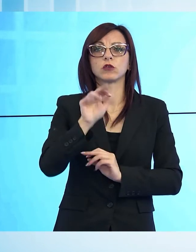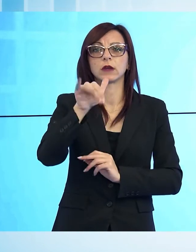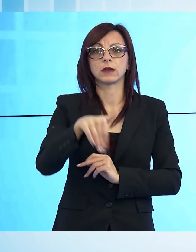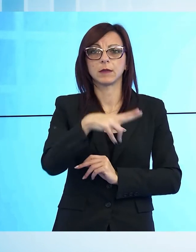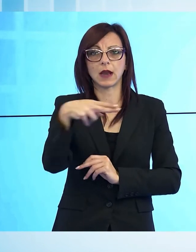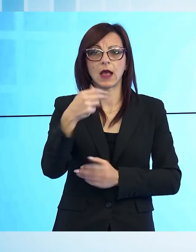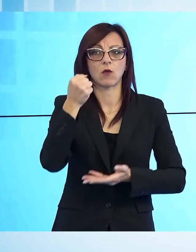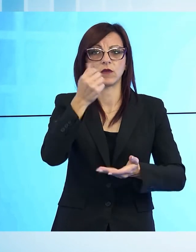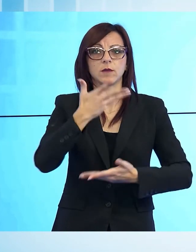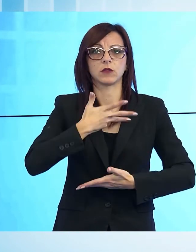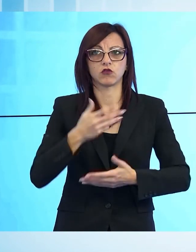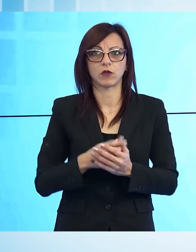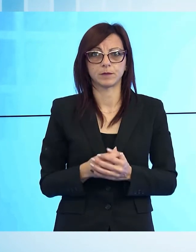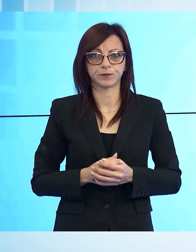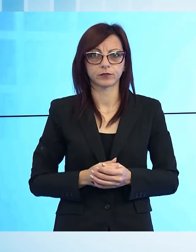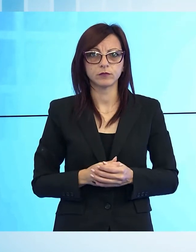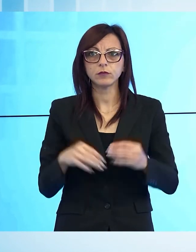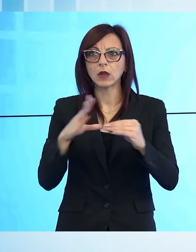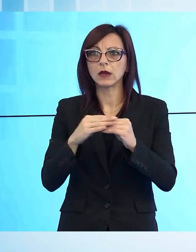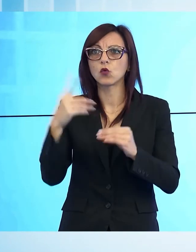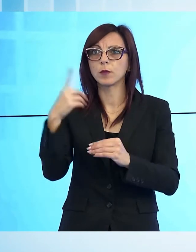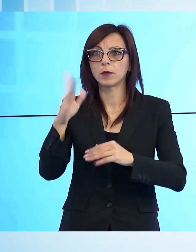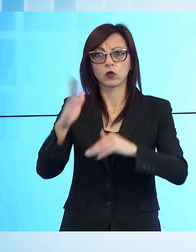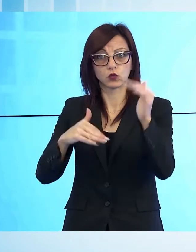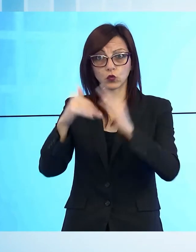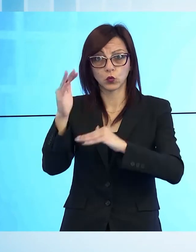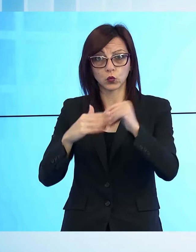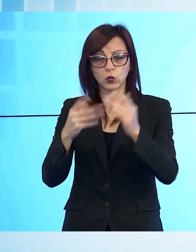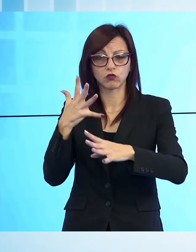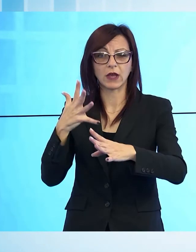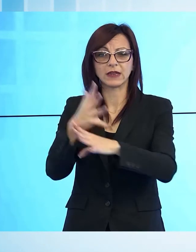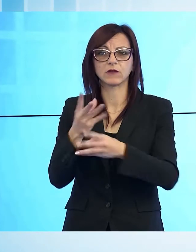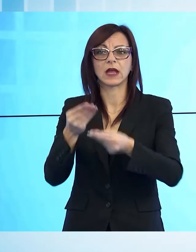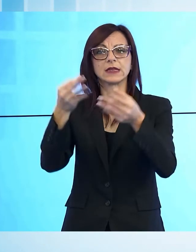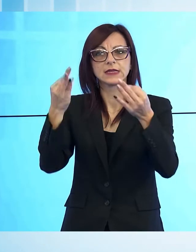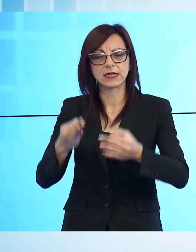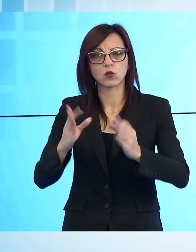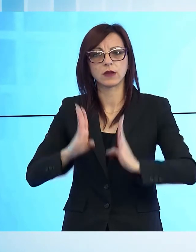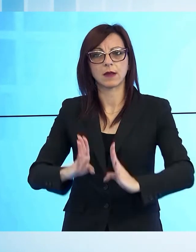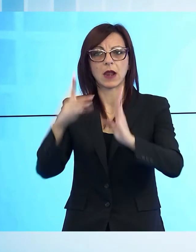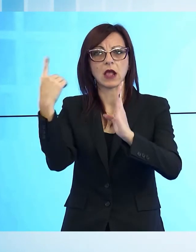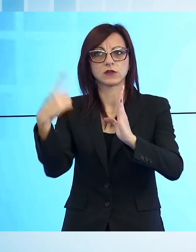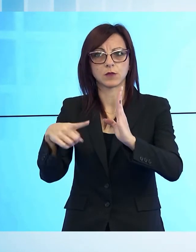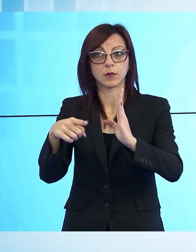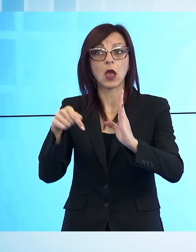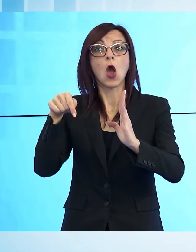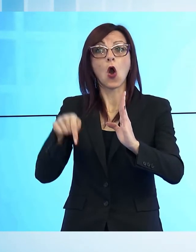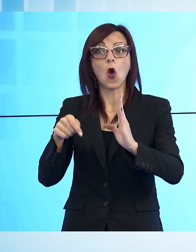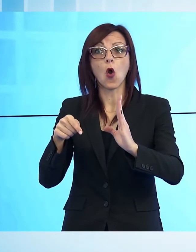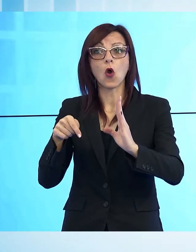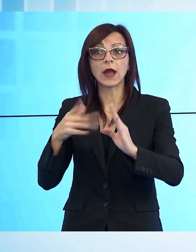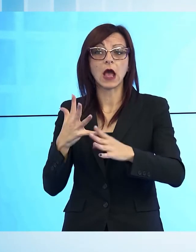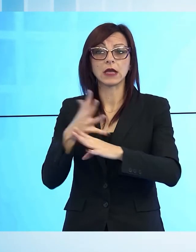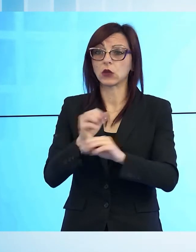vista strutturale, con interventi che riporteranno in sicurezza il fabbricato che attualmente è inagibile e